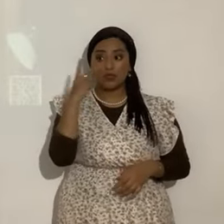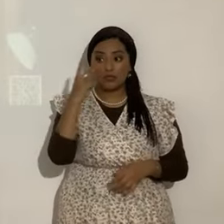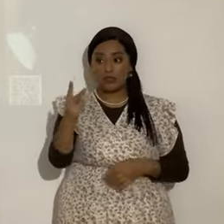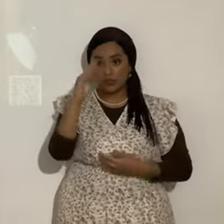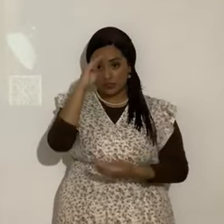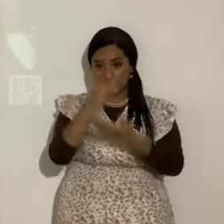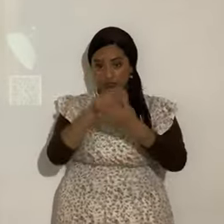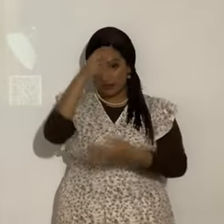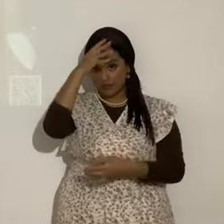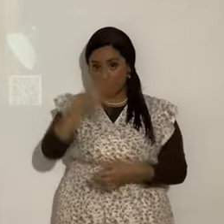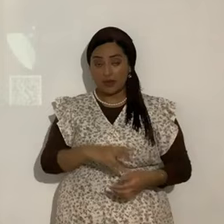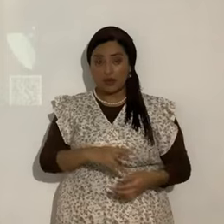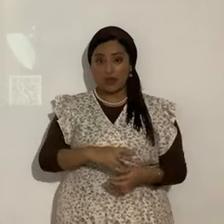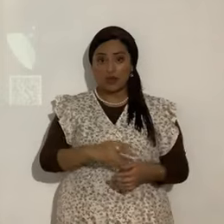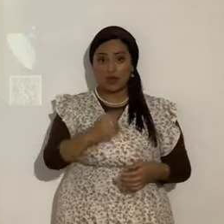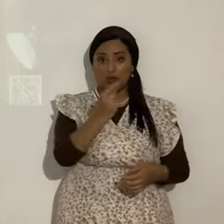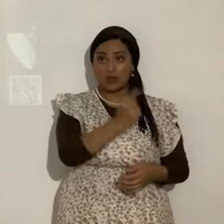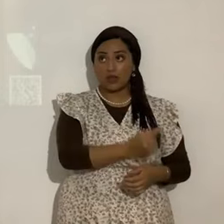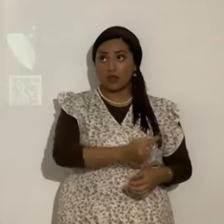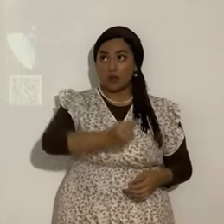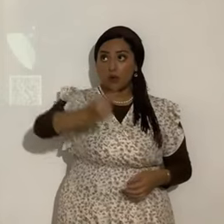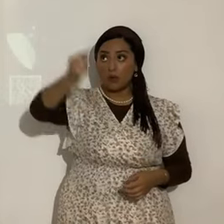Subir a donde estaba primero.